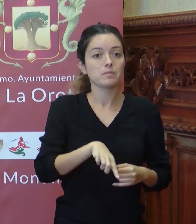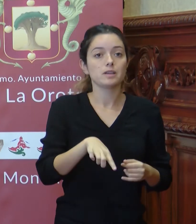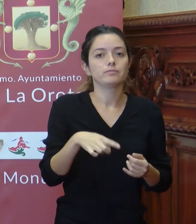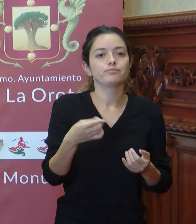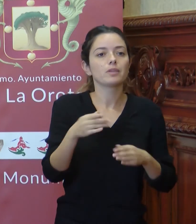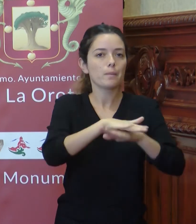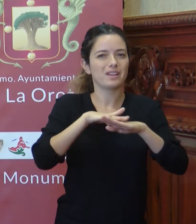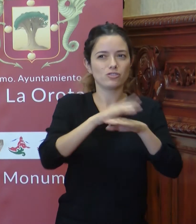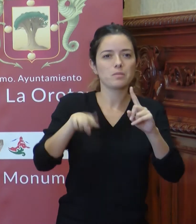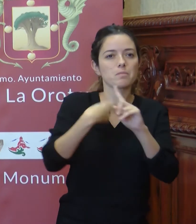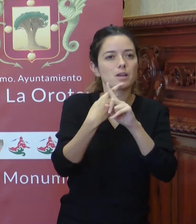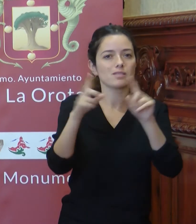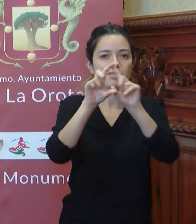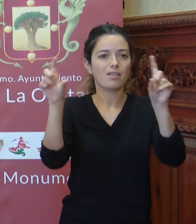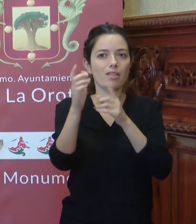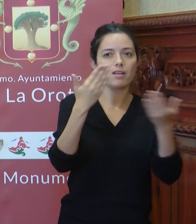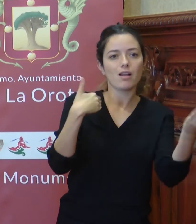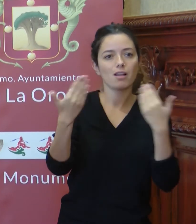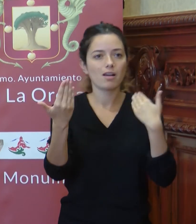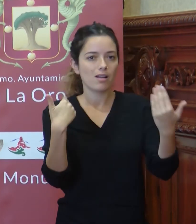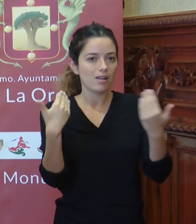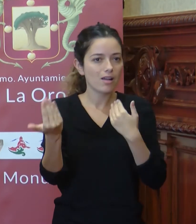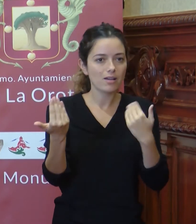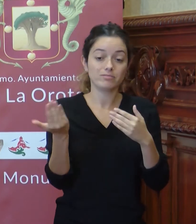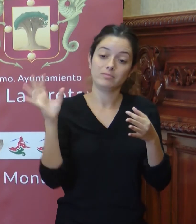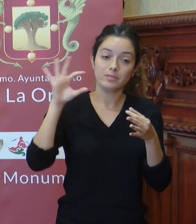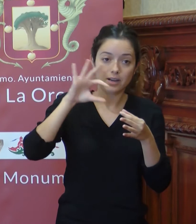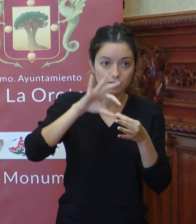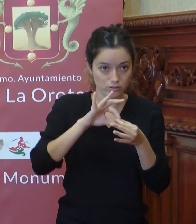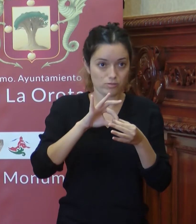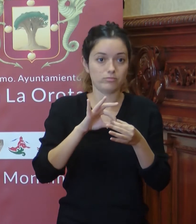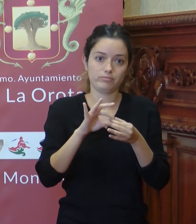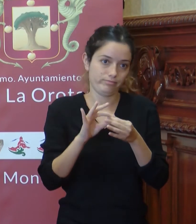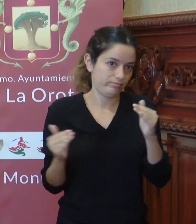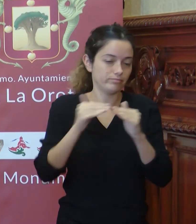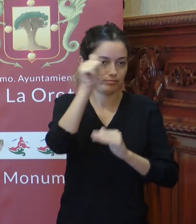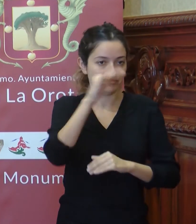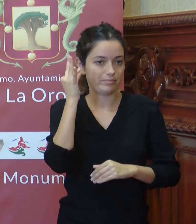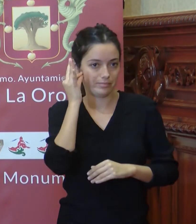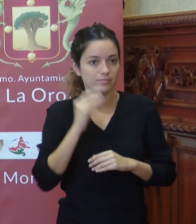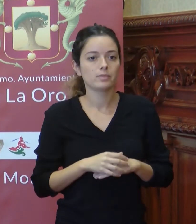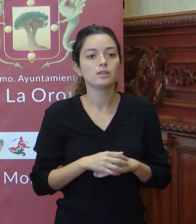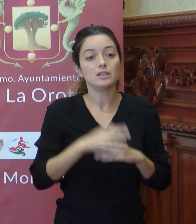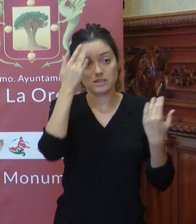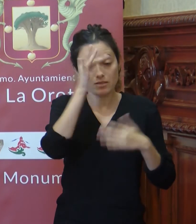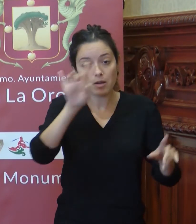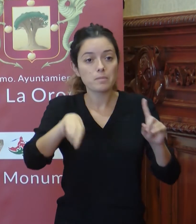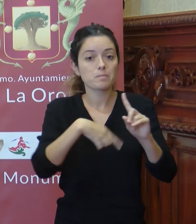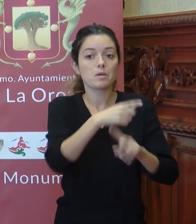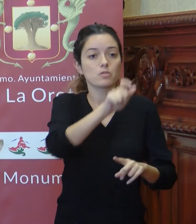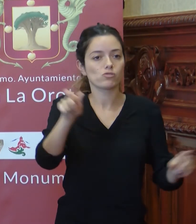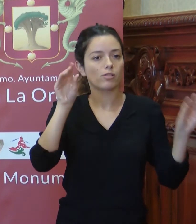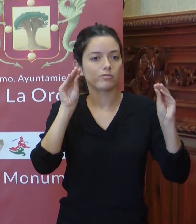administraciones y entidades en aquellos asuntos relacionados con el ámbito de actuación de la misma. Sensibilizar y formar a la